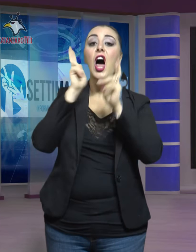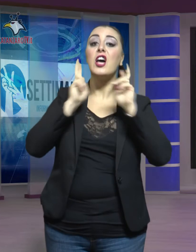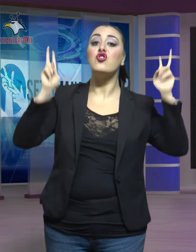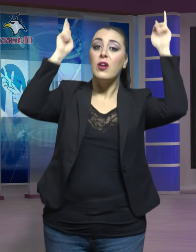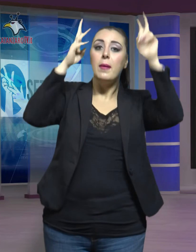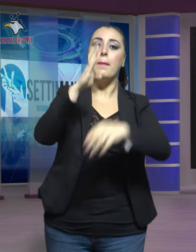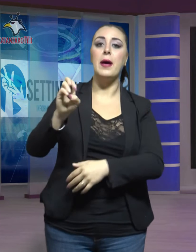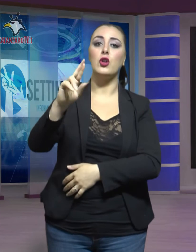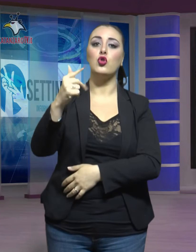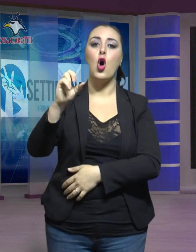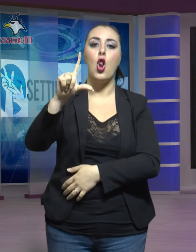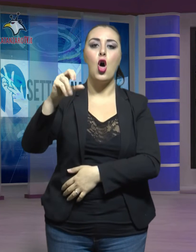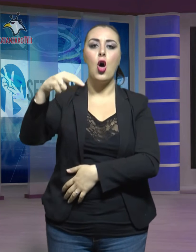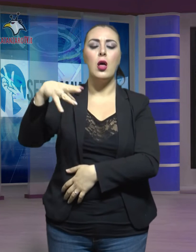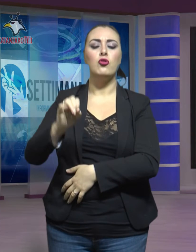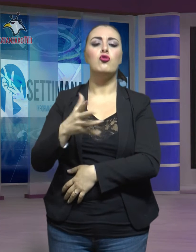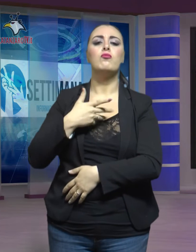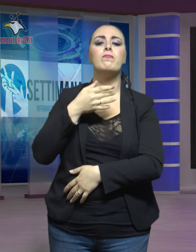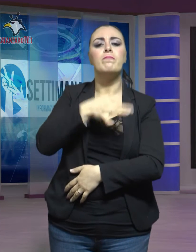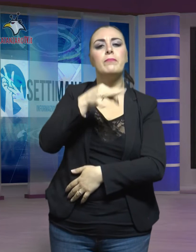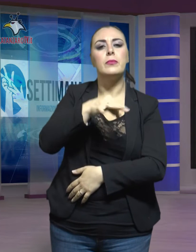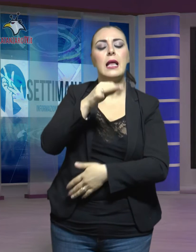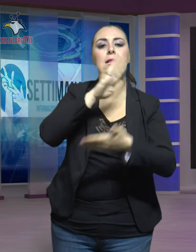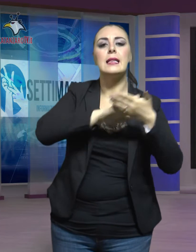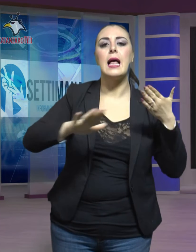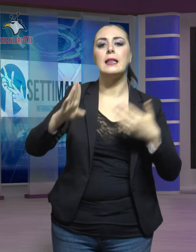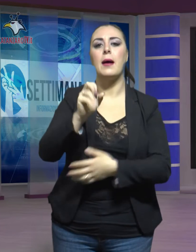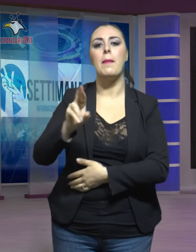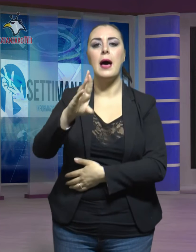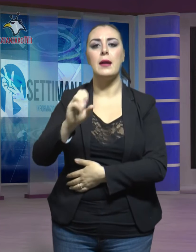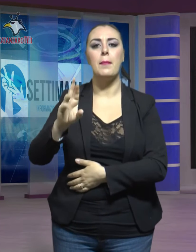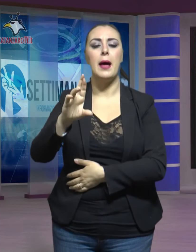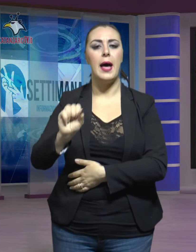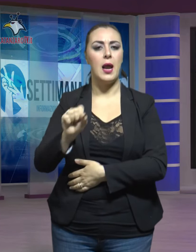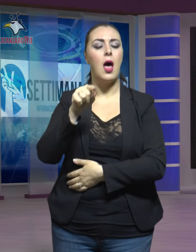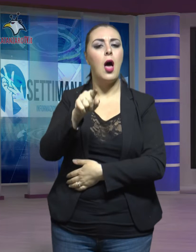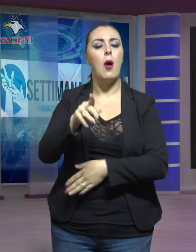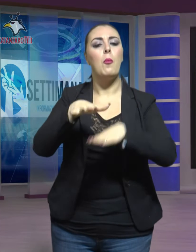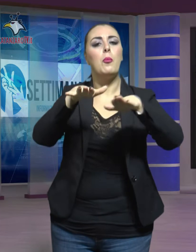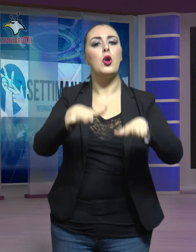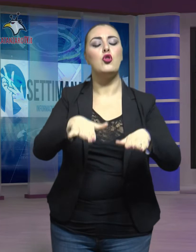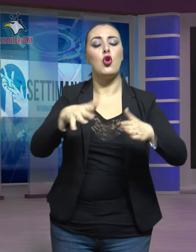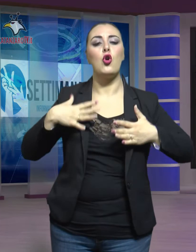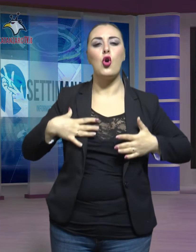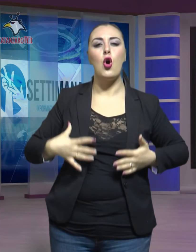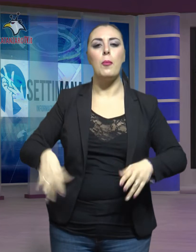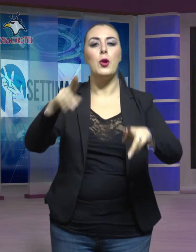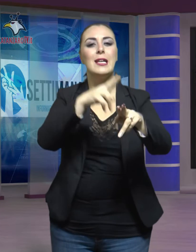ha celebrato Santa Barbara, protettrice del Corpo Nazionale dei Vigili del Fuoco.